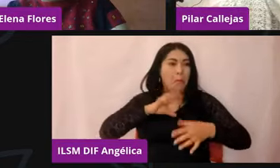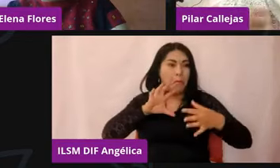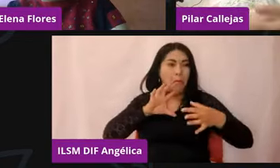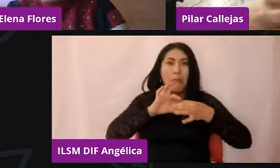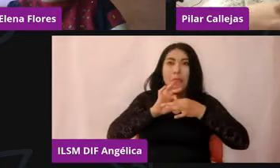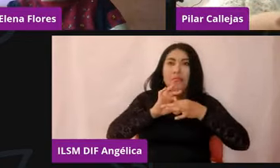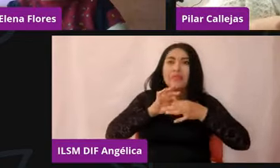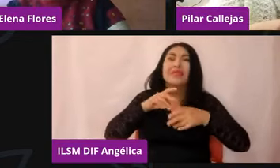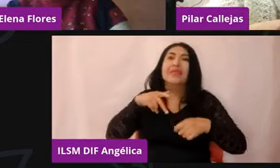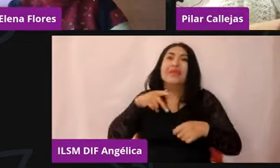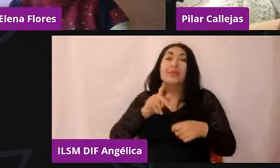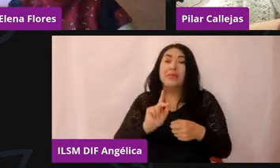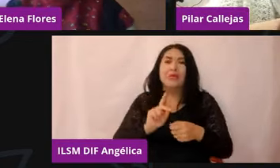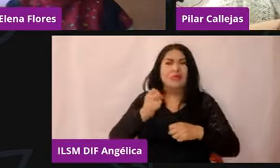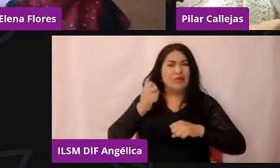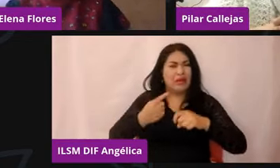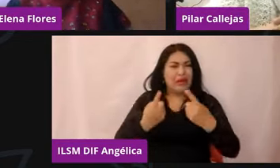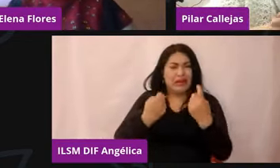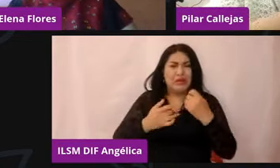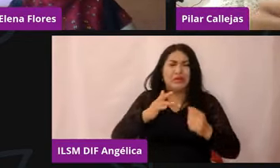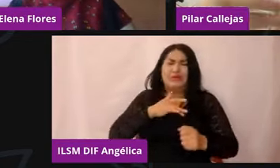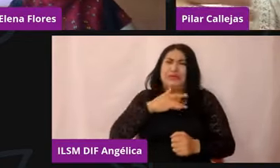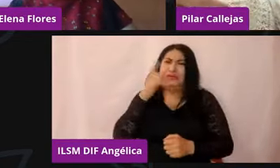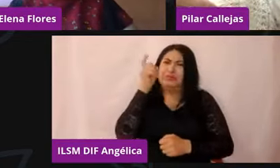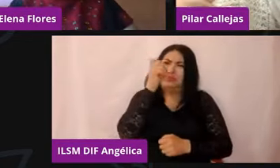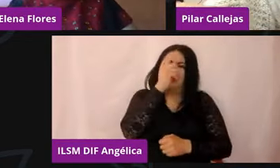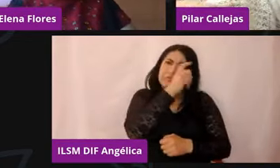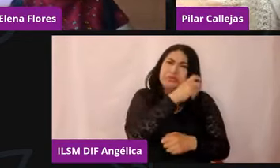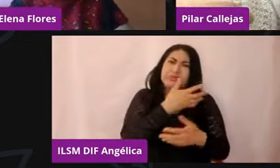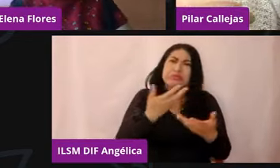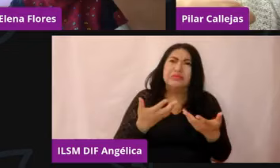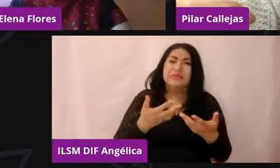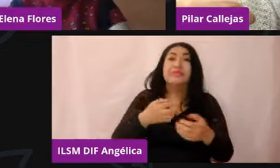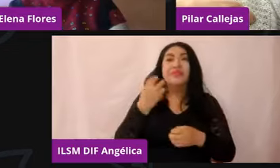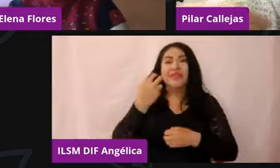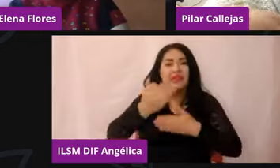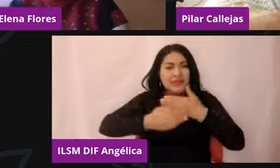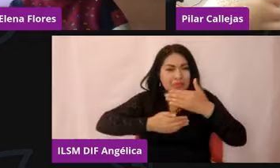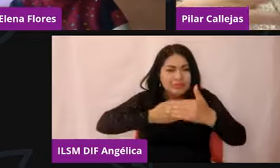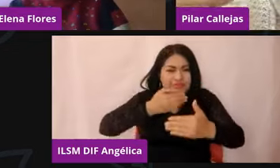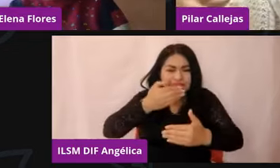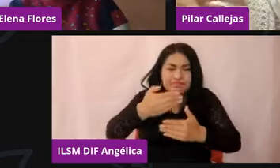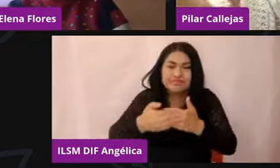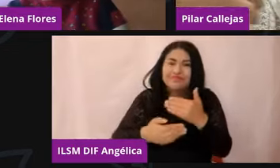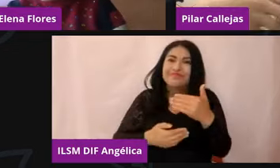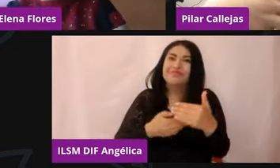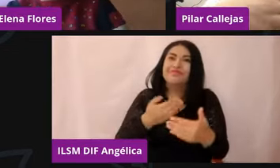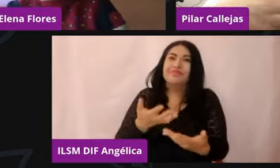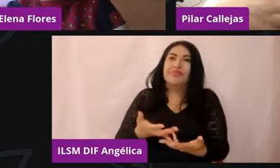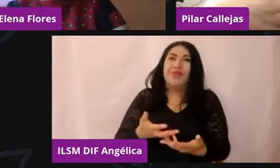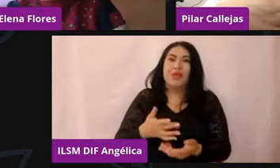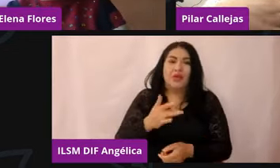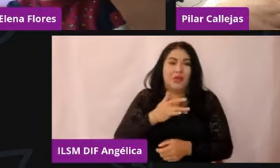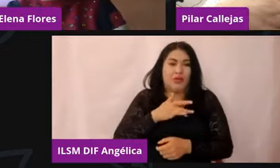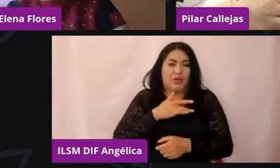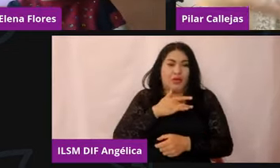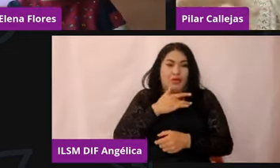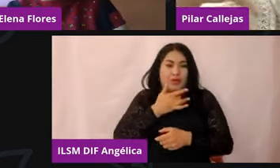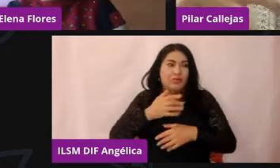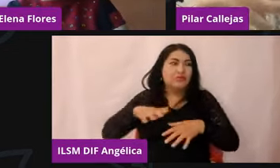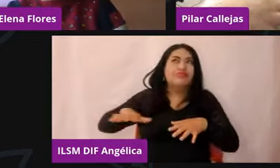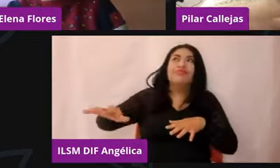costar adaptarse. Entonces todo este proceso de socialización se ve movido por las circunstancias alrededor.